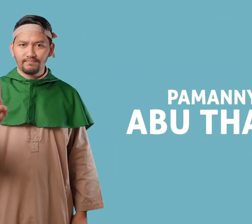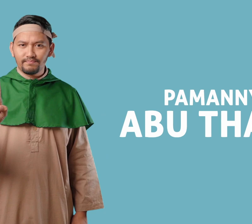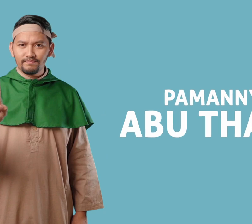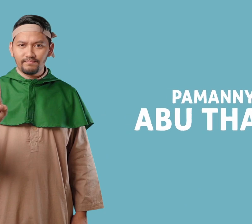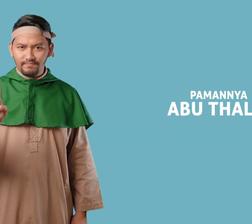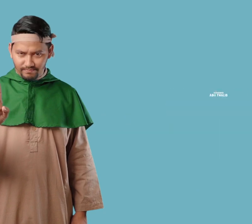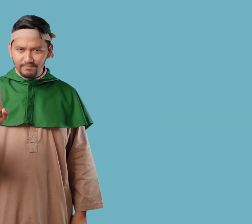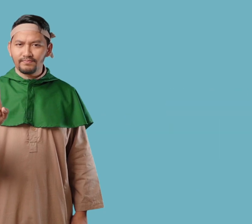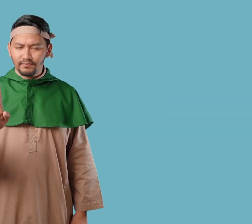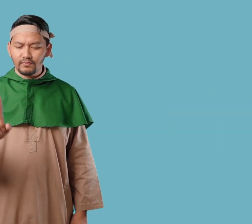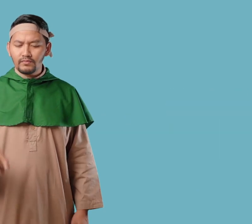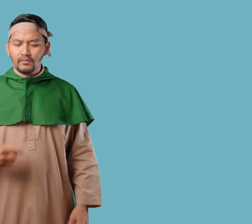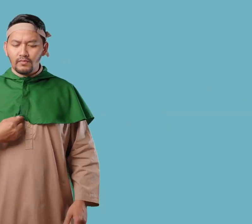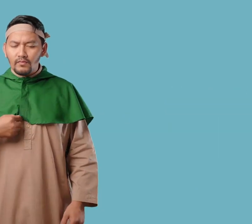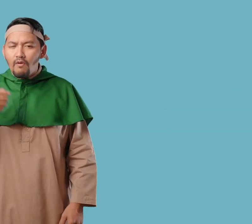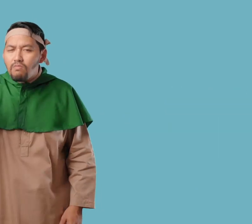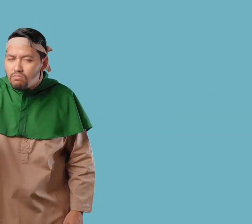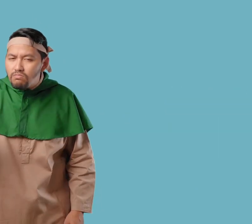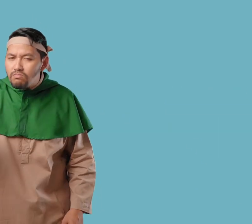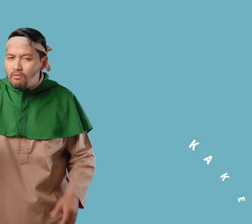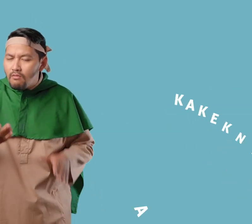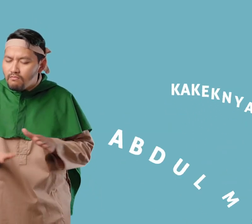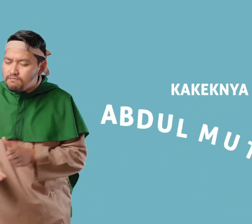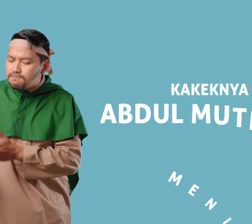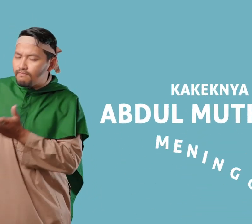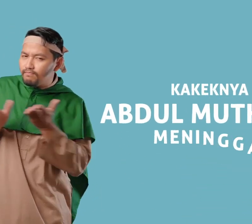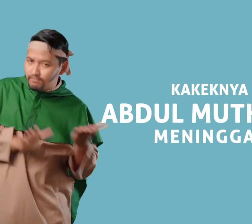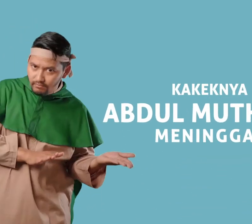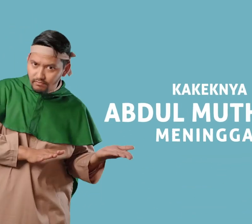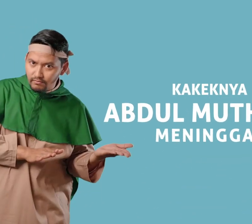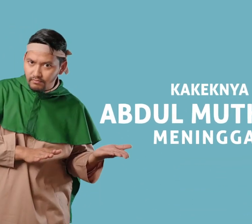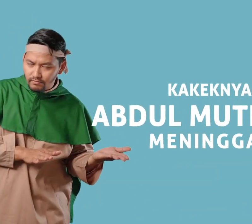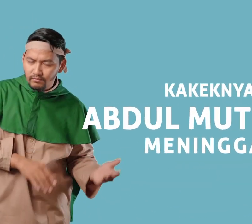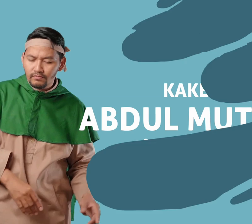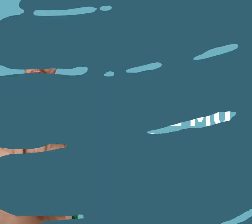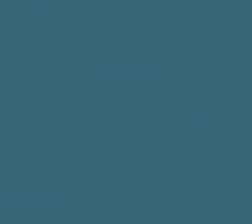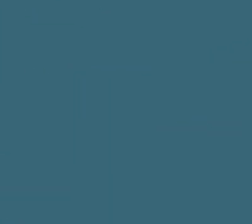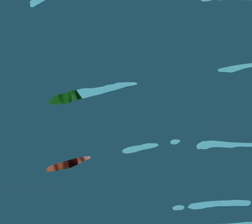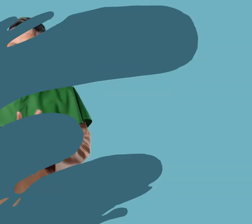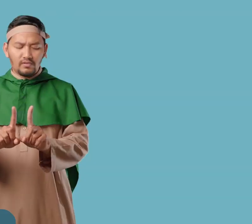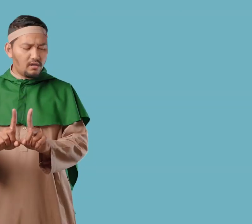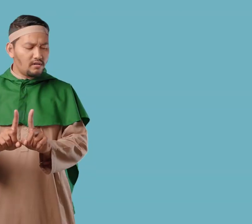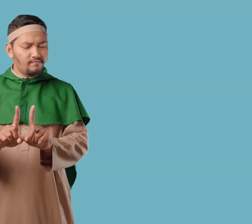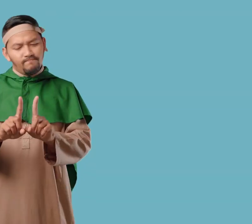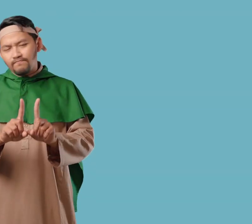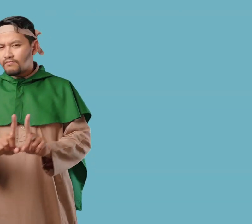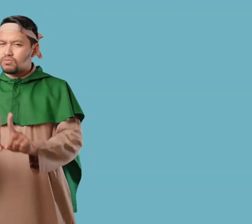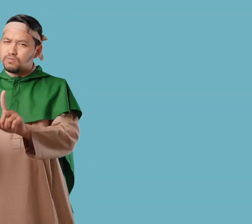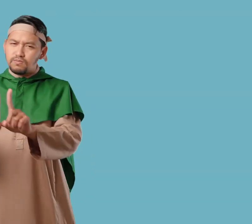bernama Abu Tolib Beberapa saat setelah itu kakeknya pun meninggal dunia Kini giliran